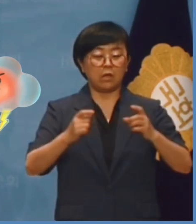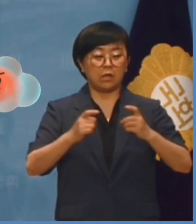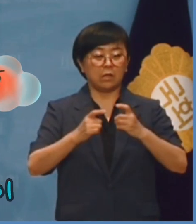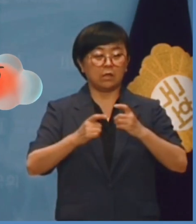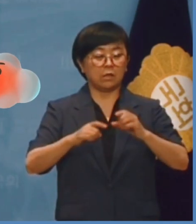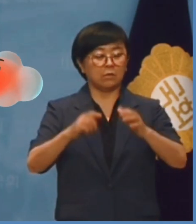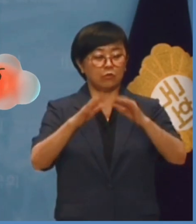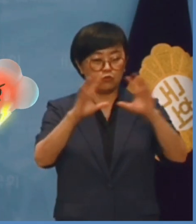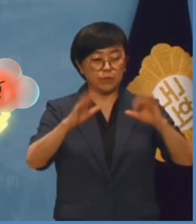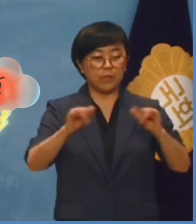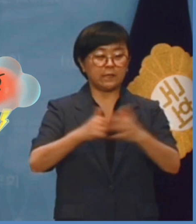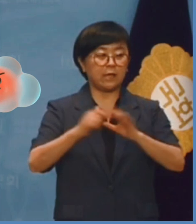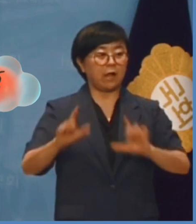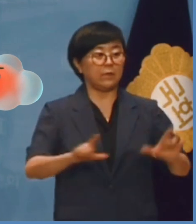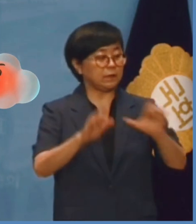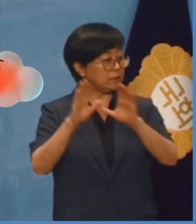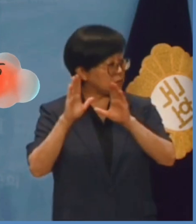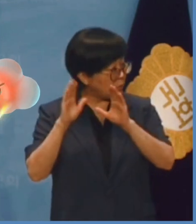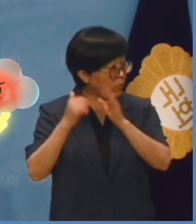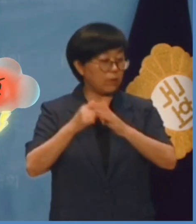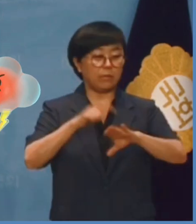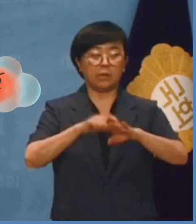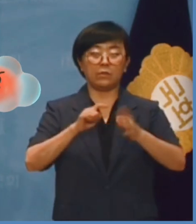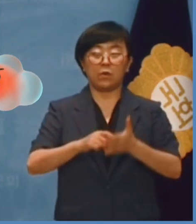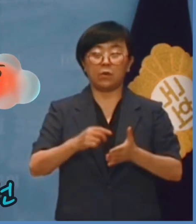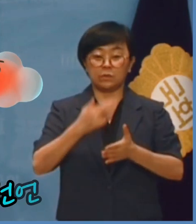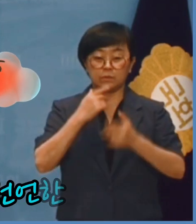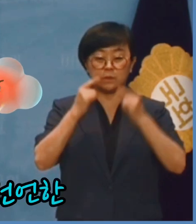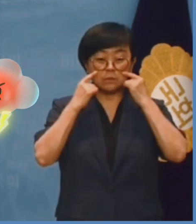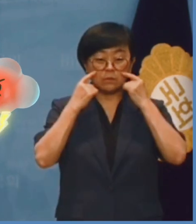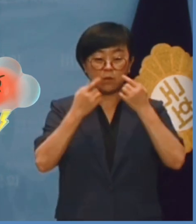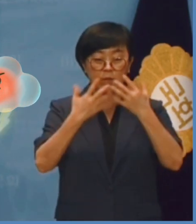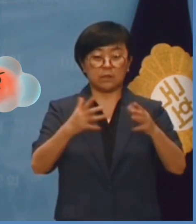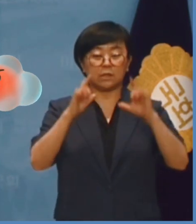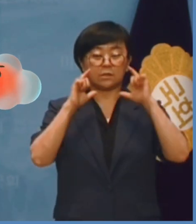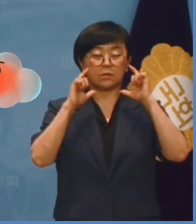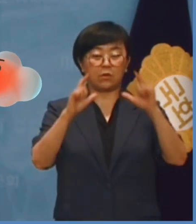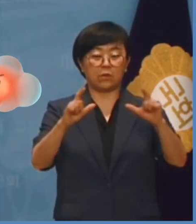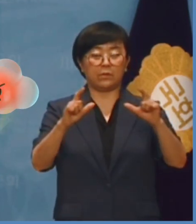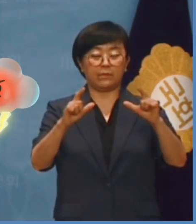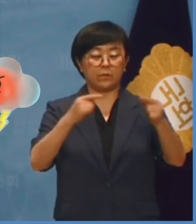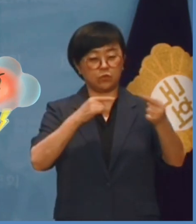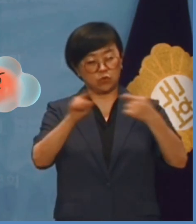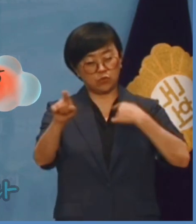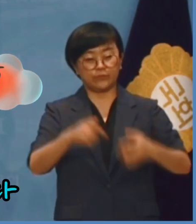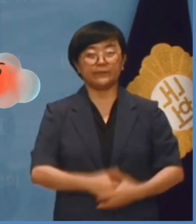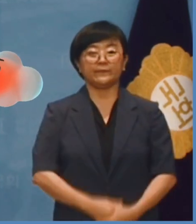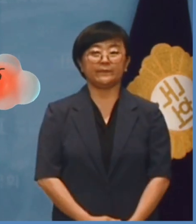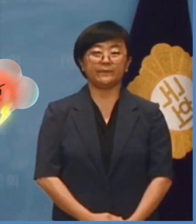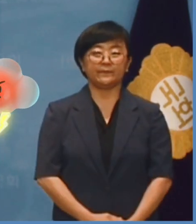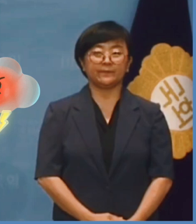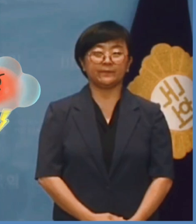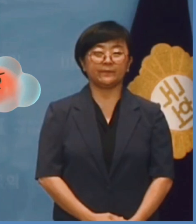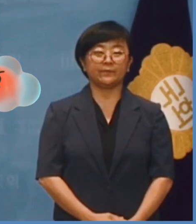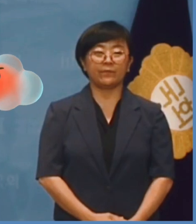경청할 마음이 조금도 없음을 분명하게 선언한 불통의 독주 선언입니다.